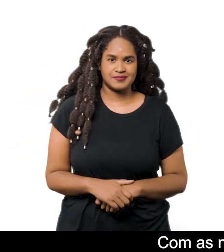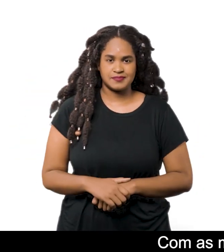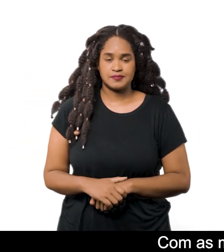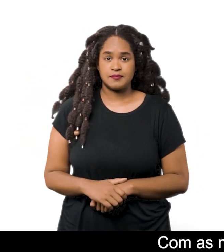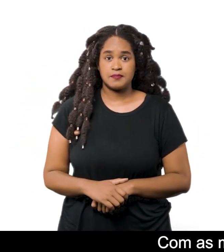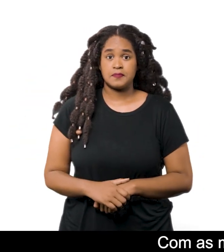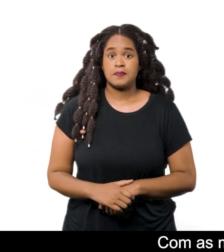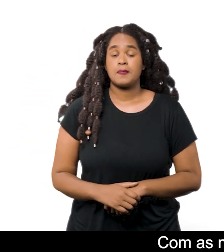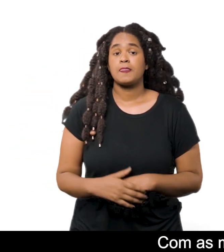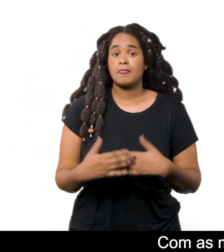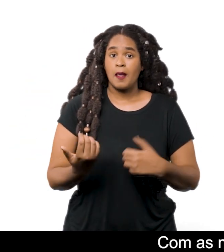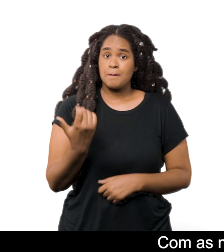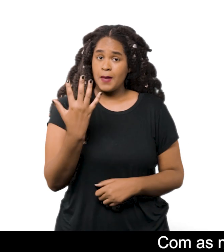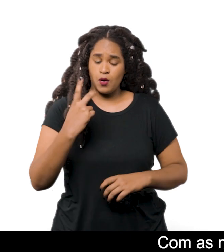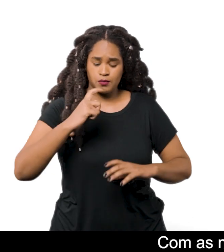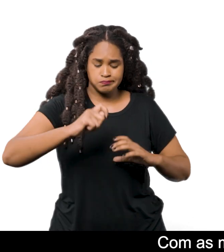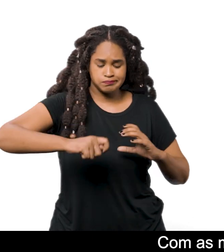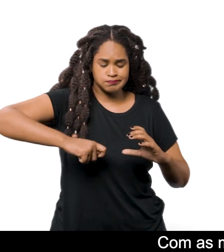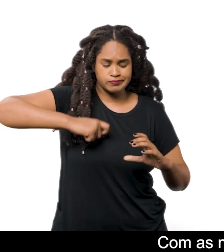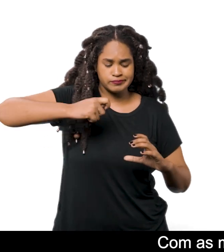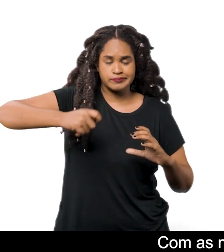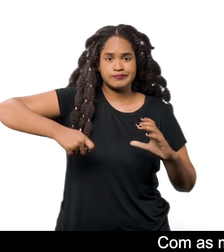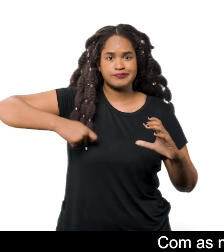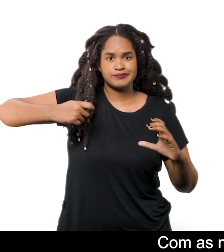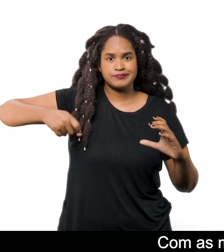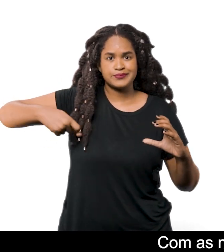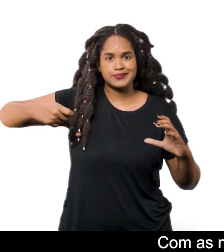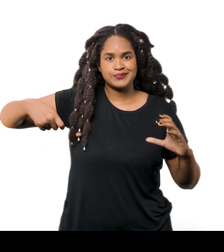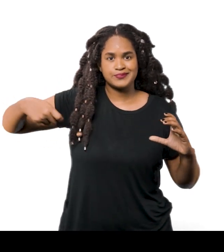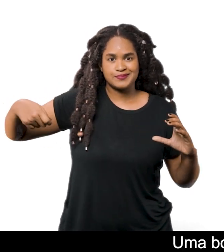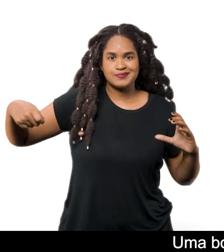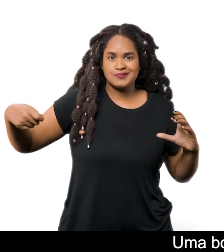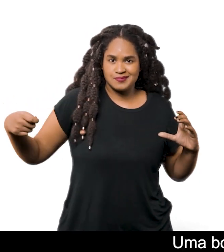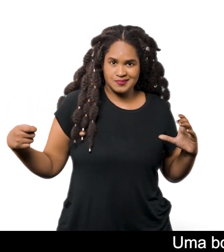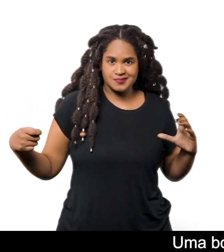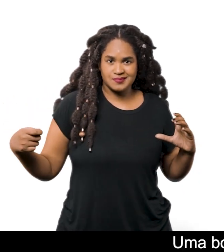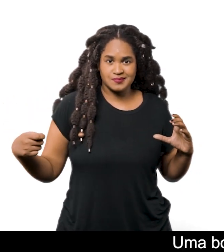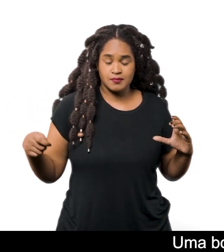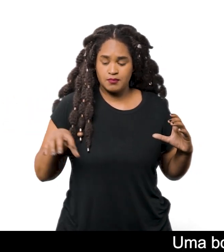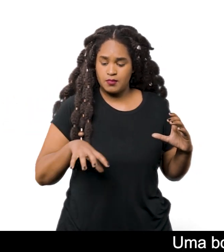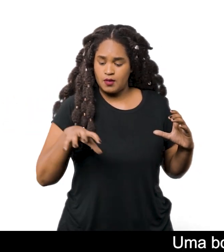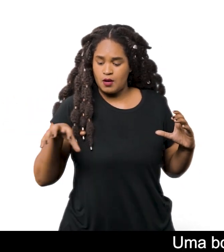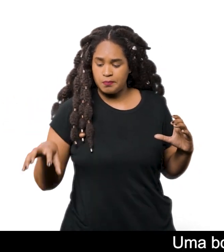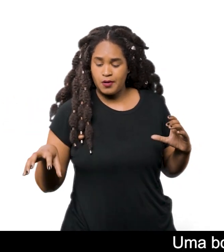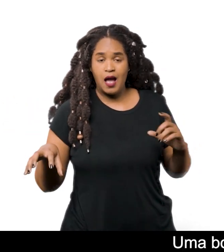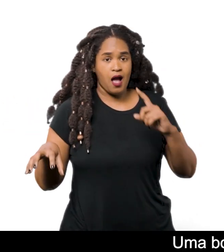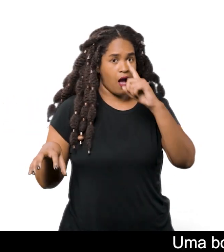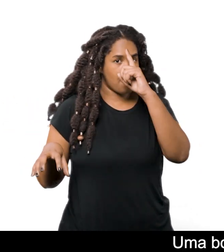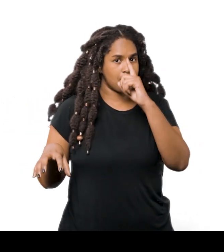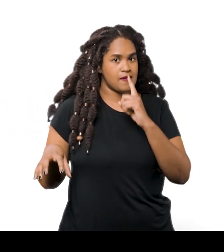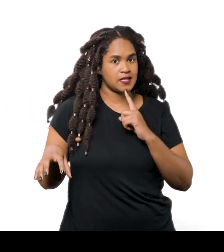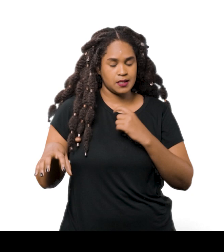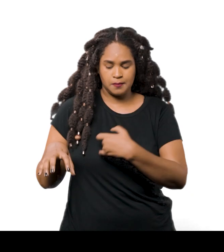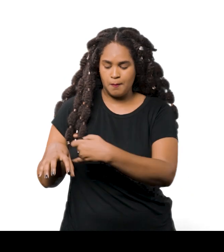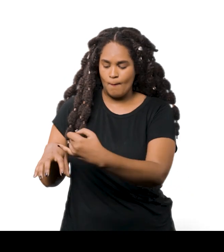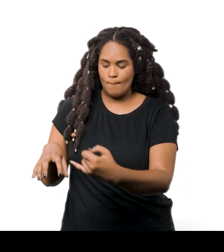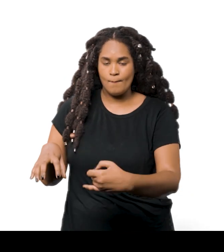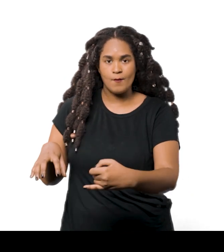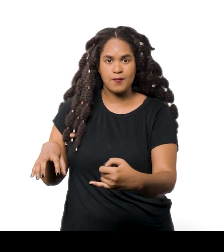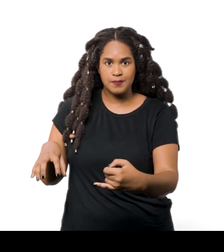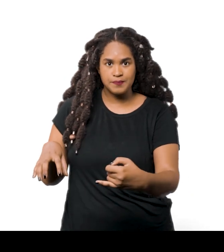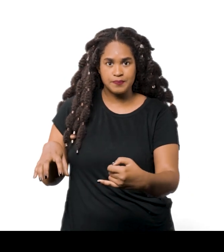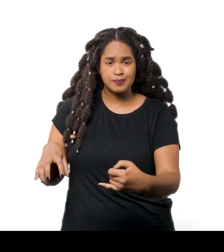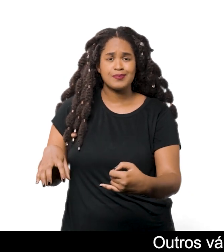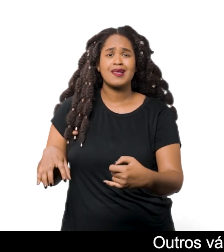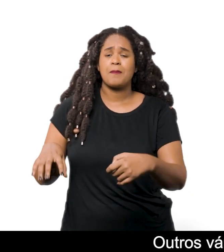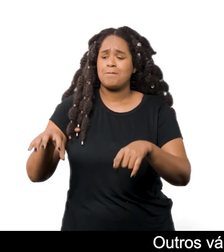Com as mãos, ela desenrola um fio de lã azul de um carretel Uma bola de lã amarela está ao seu lado, com a ponta solta